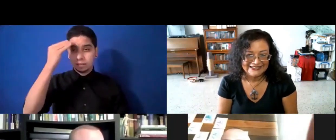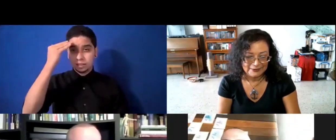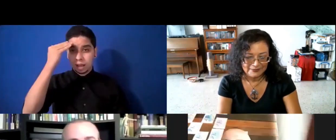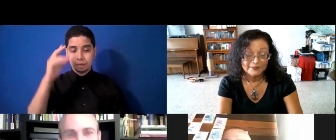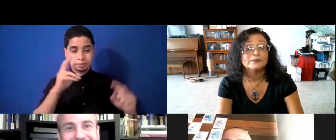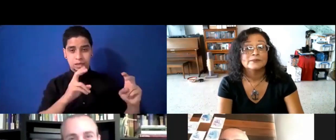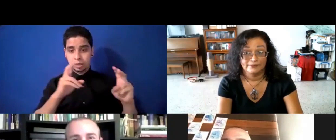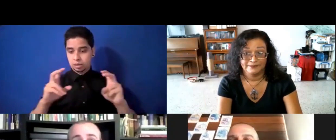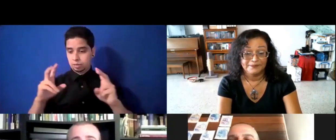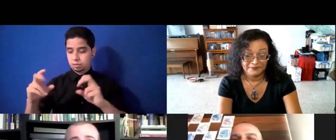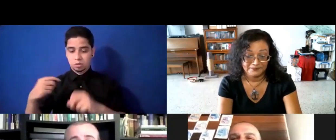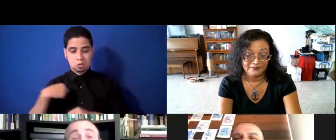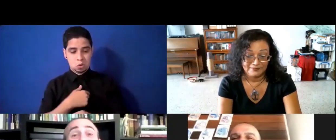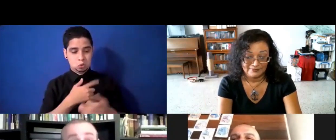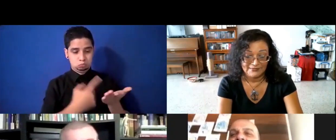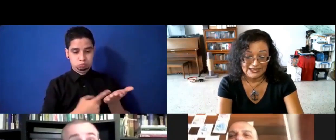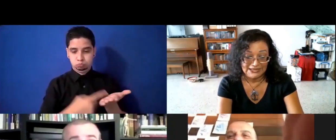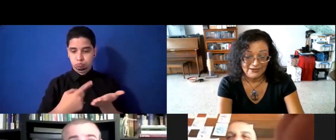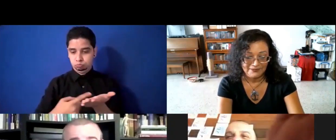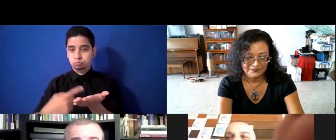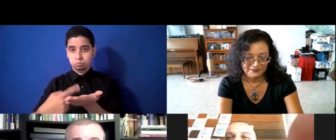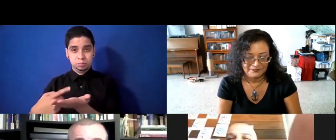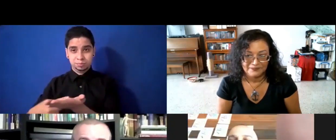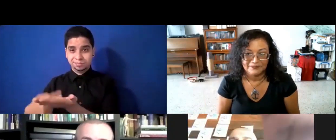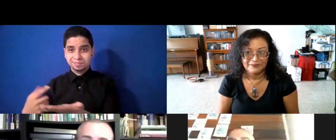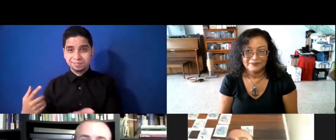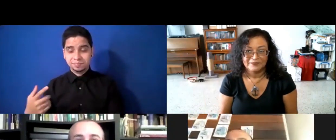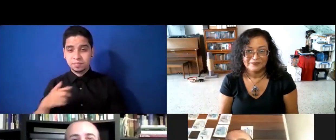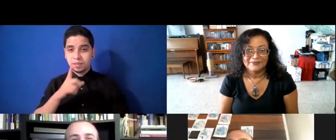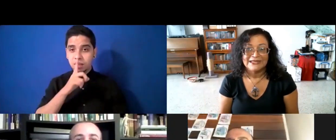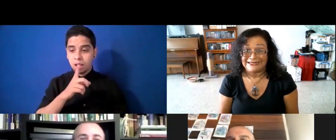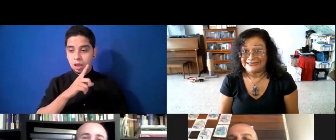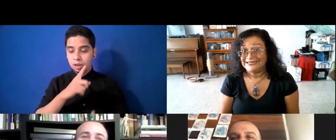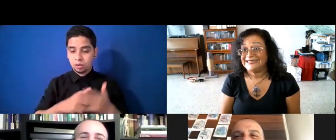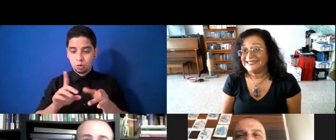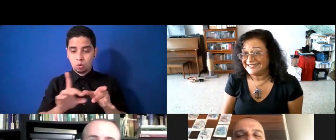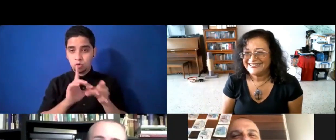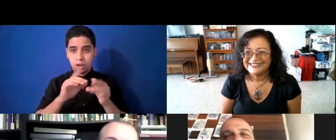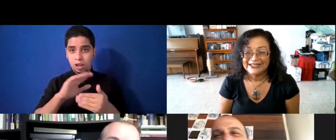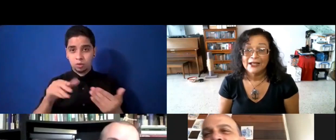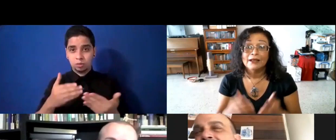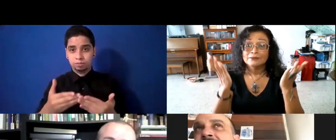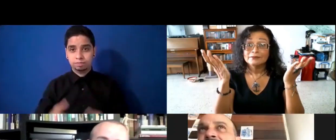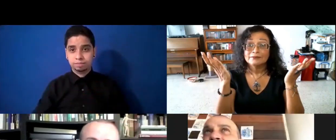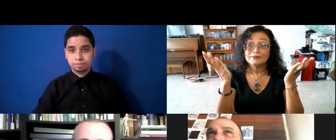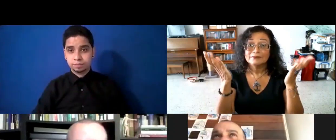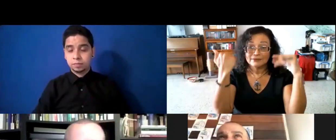nosotros conversamos, ¿verdad? Que nos atañen a todos. Y también tenemos un gran compañero,